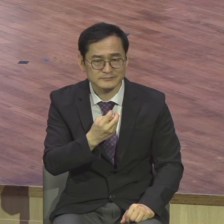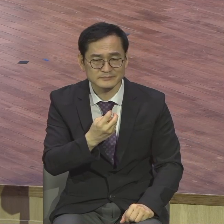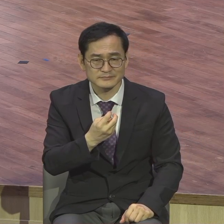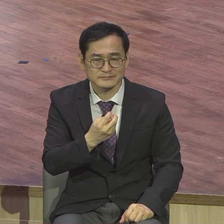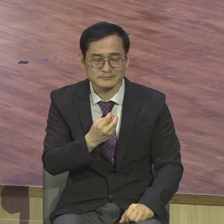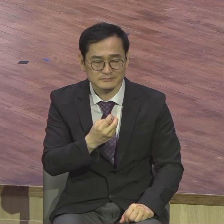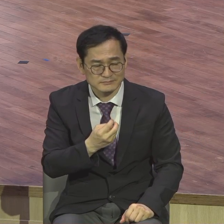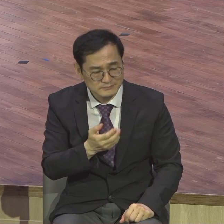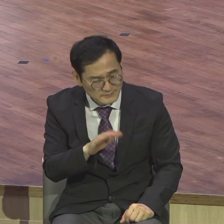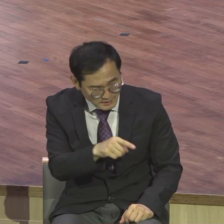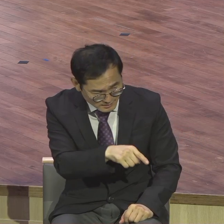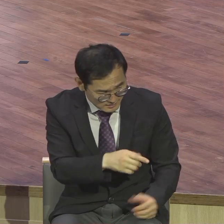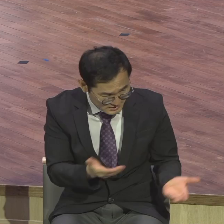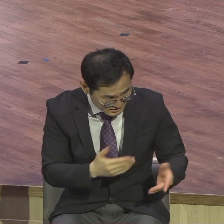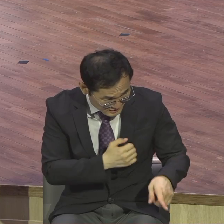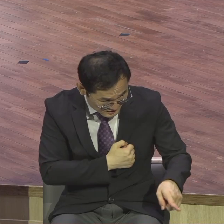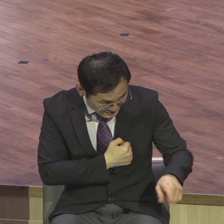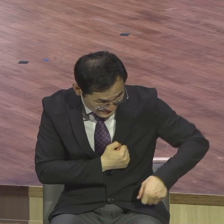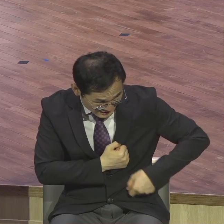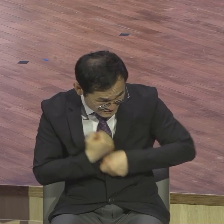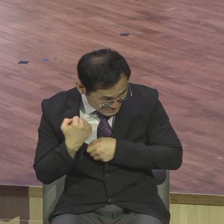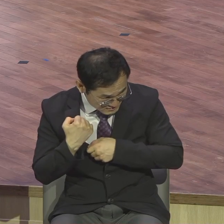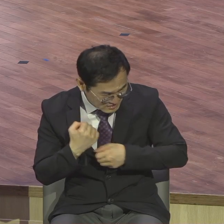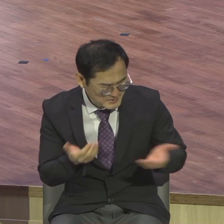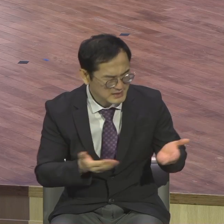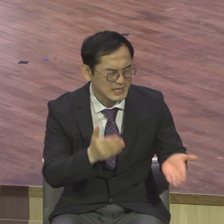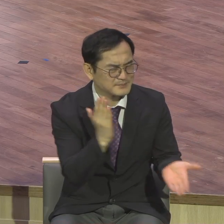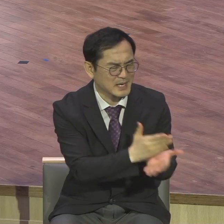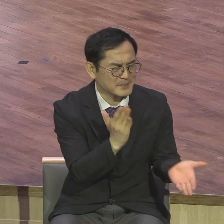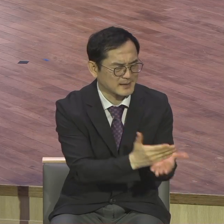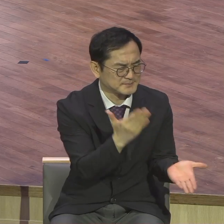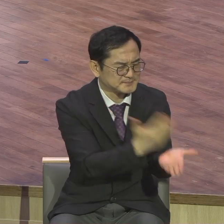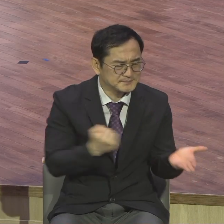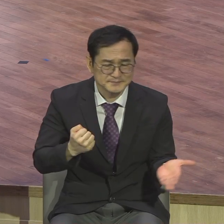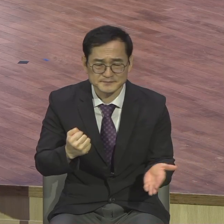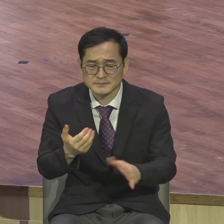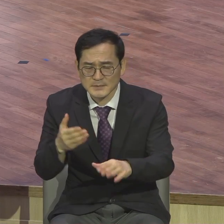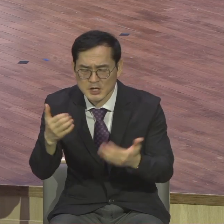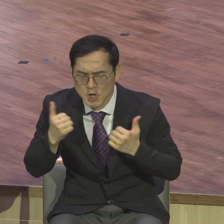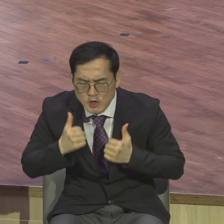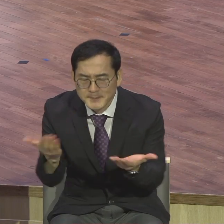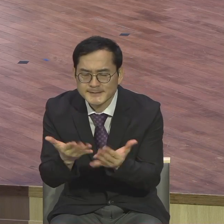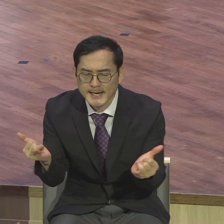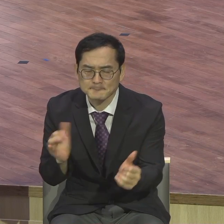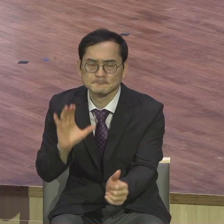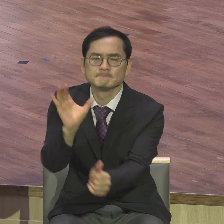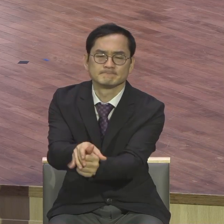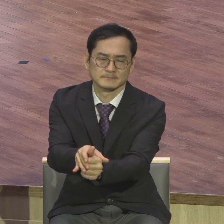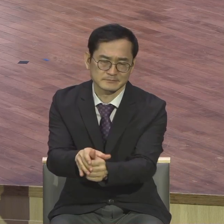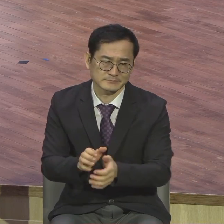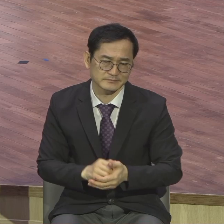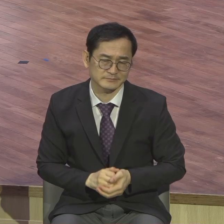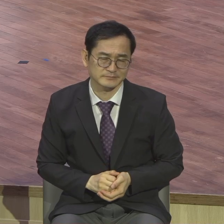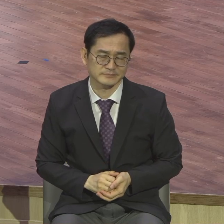그게 감독자 할 일입니다 충성스럽게 온 힘을 다해서 하나님 앞에